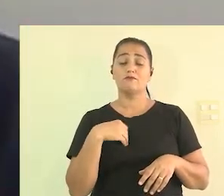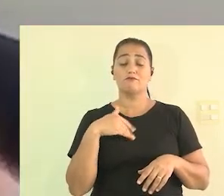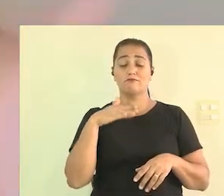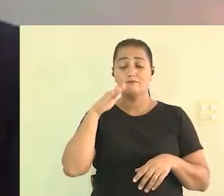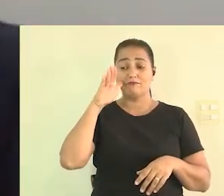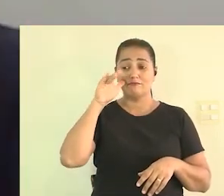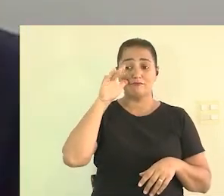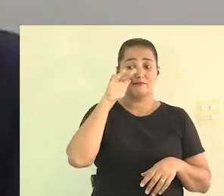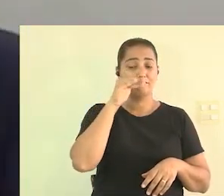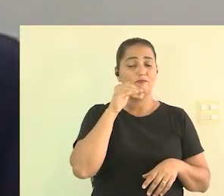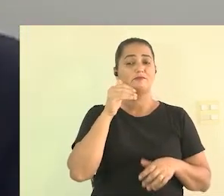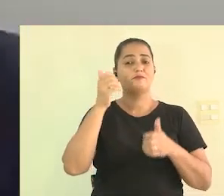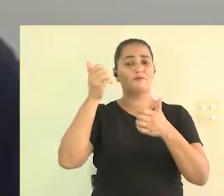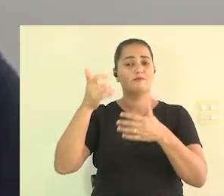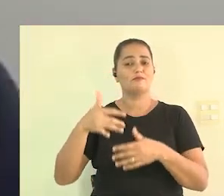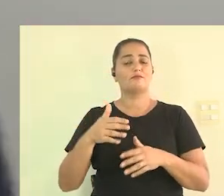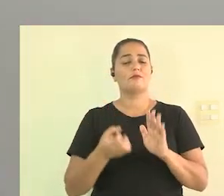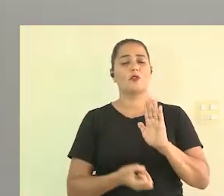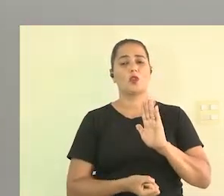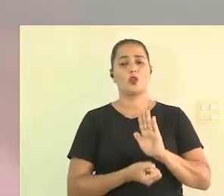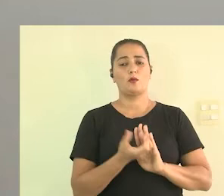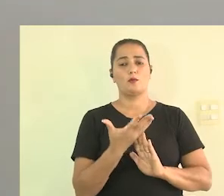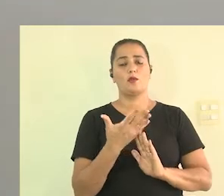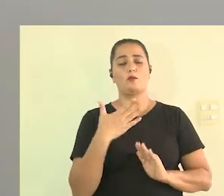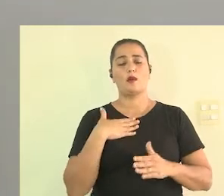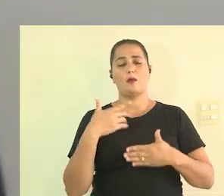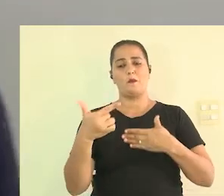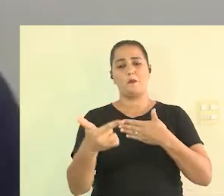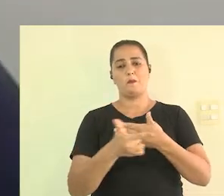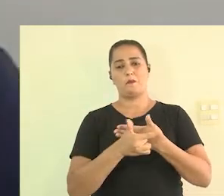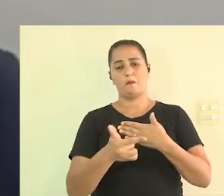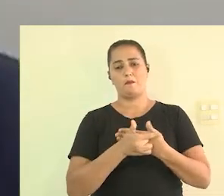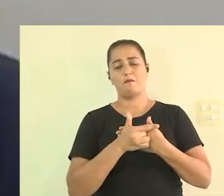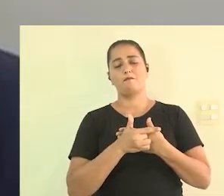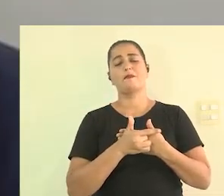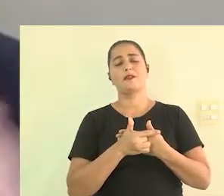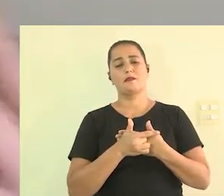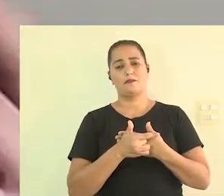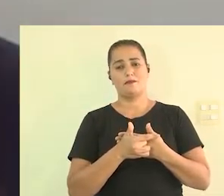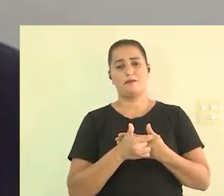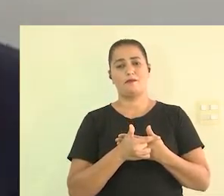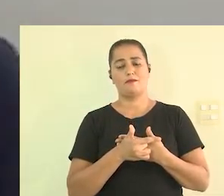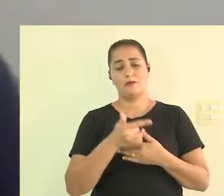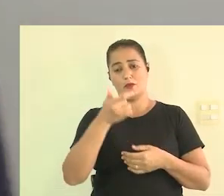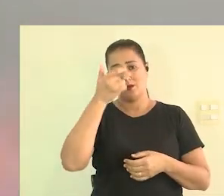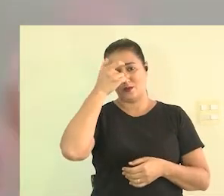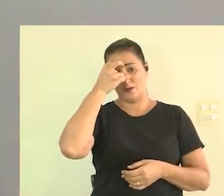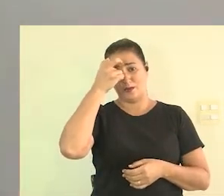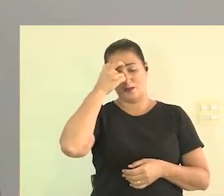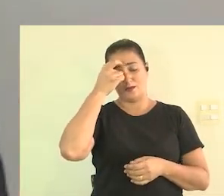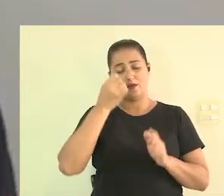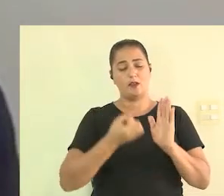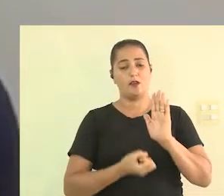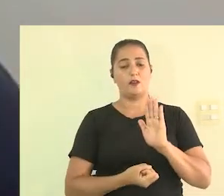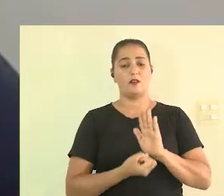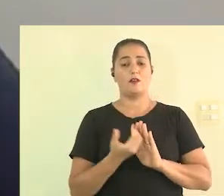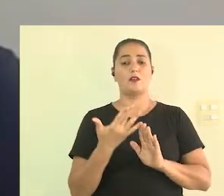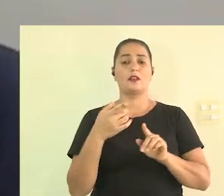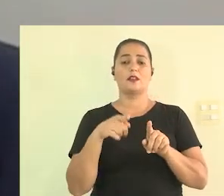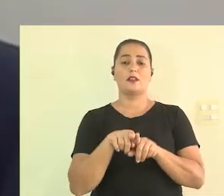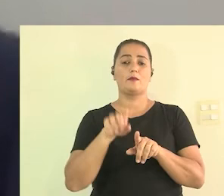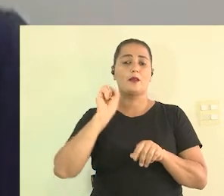observei através de falas né como produtora que é o meu papel que eu tô fazendo é justamente esse de conscientizar os produtores